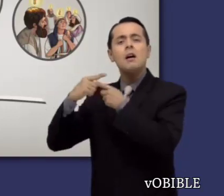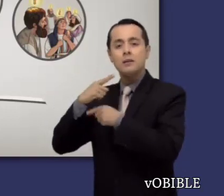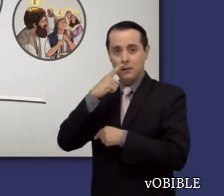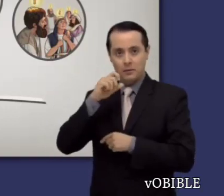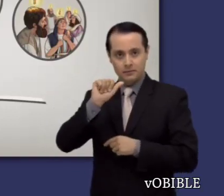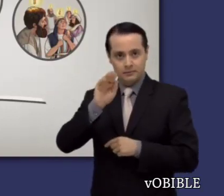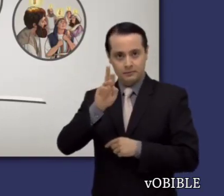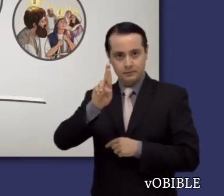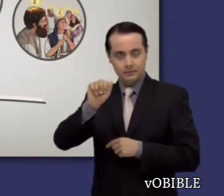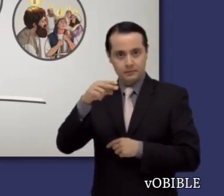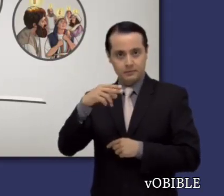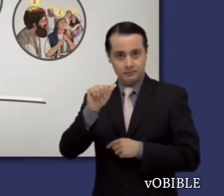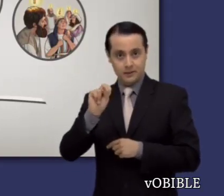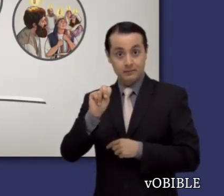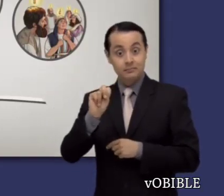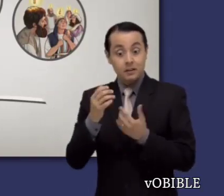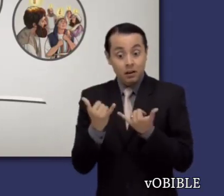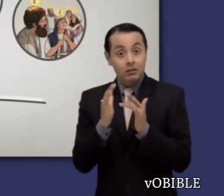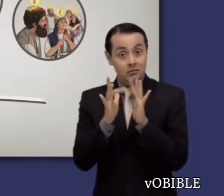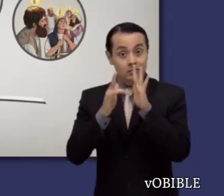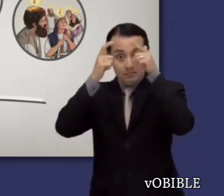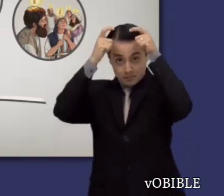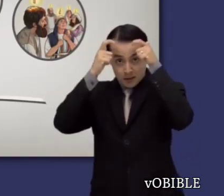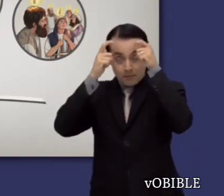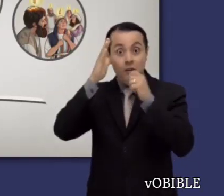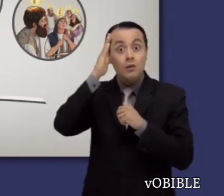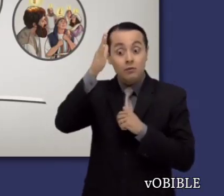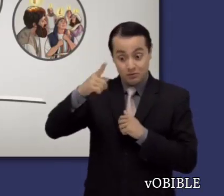Jesucristo y los coherederos de su reino eterno.